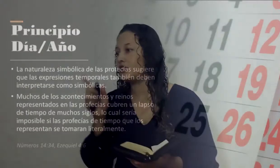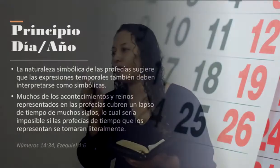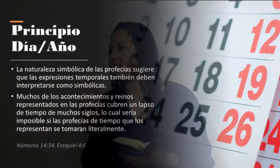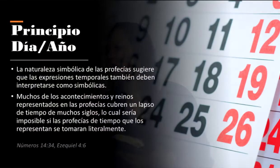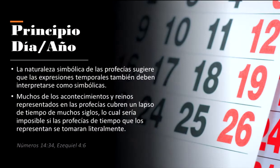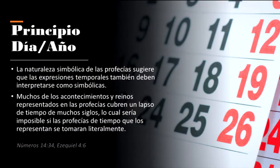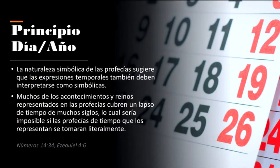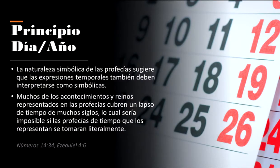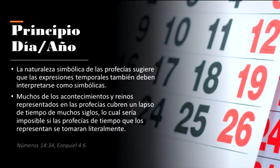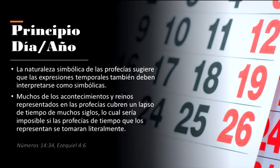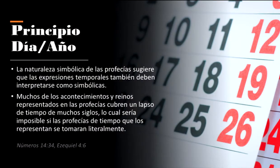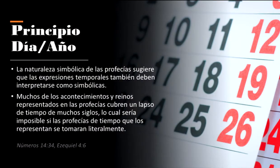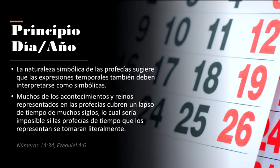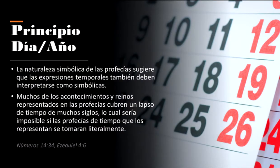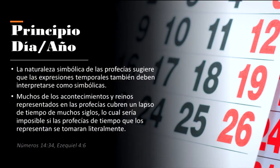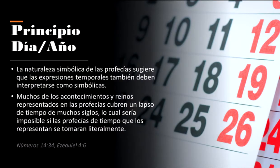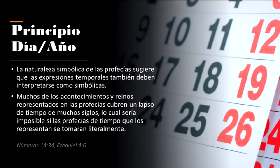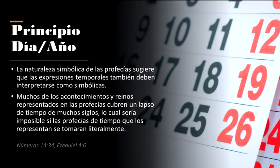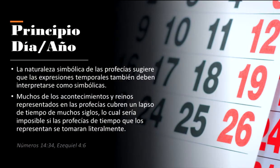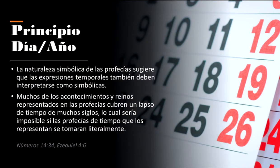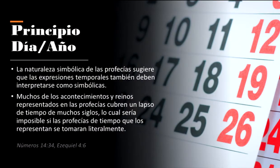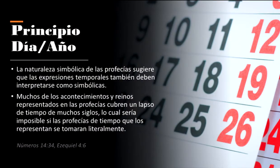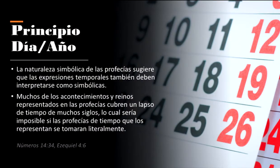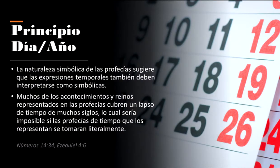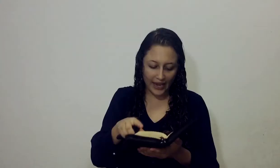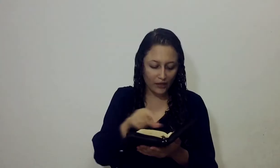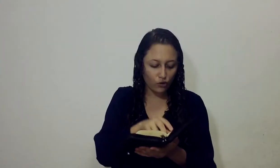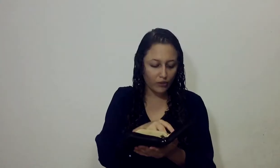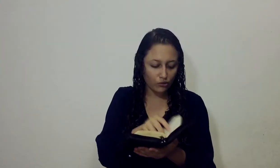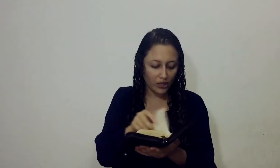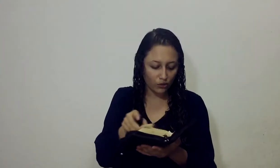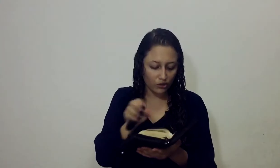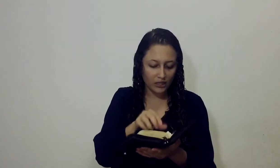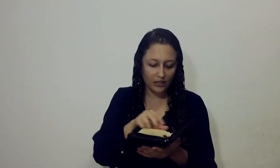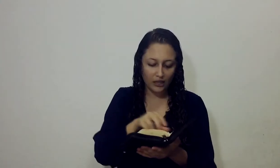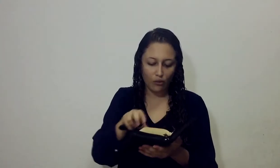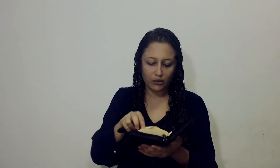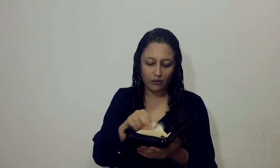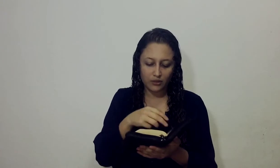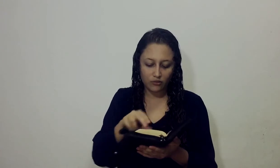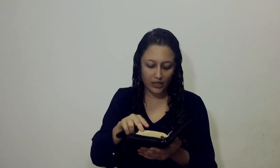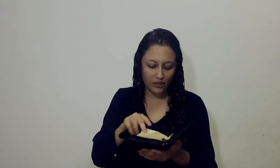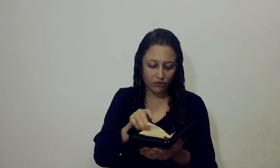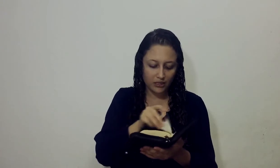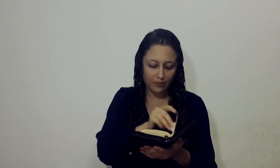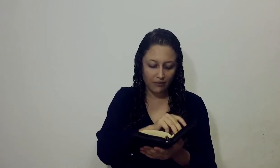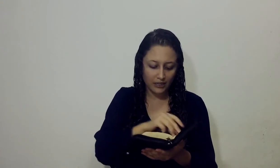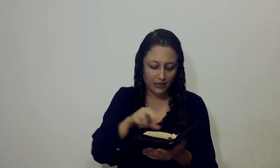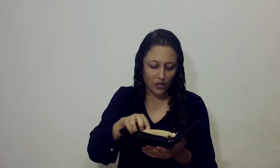calzarían De acuerdo a la historia Entonces vamos a ir A números 1434 En números 1434 Vamos a